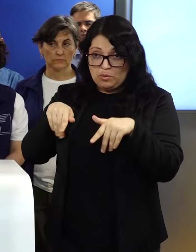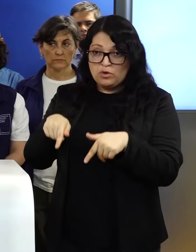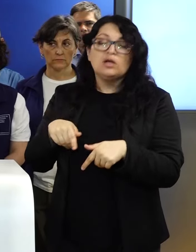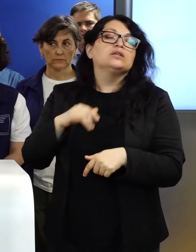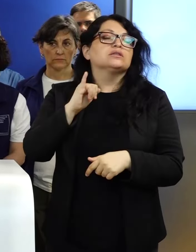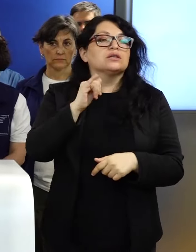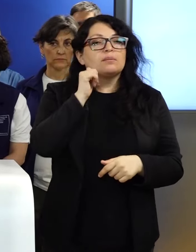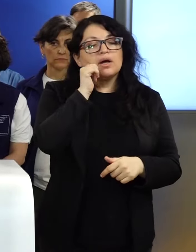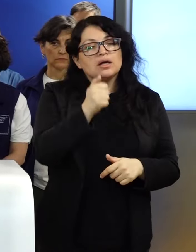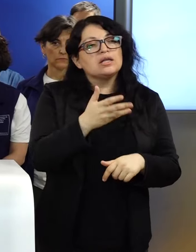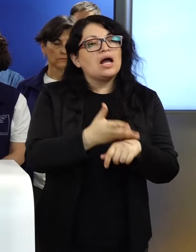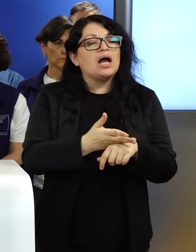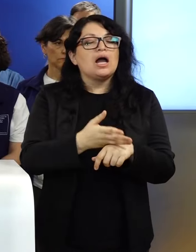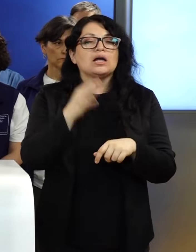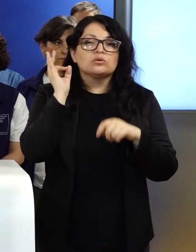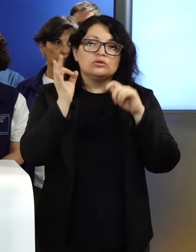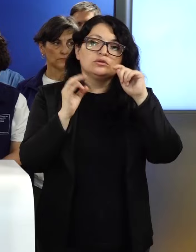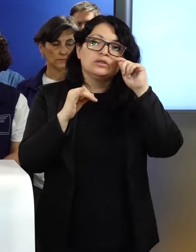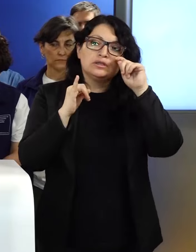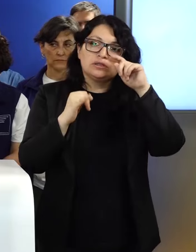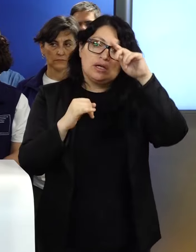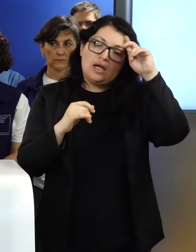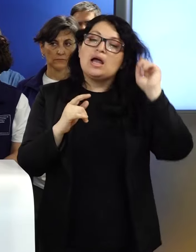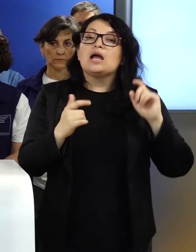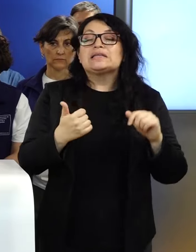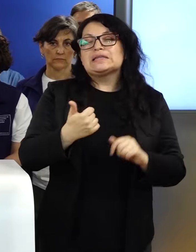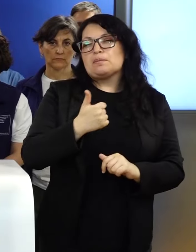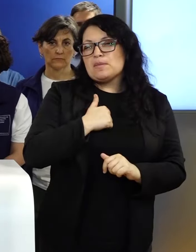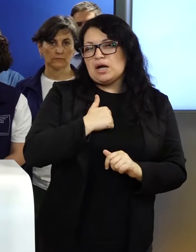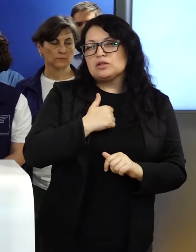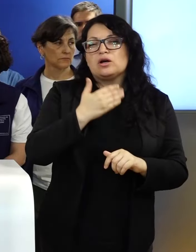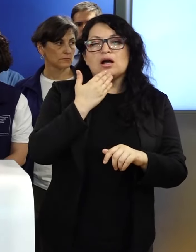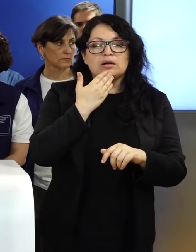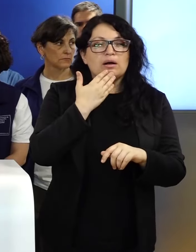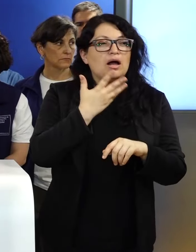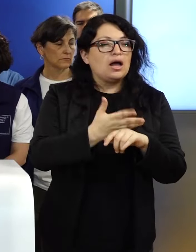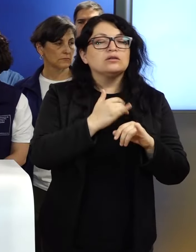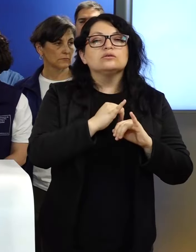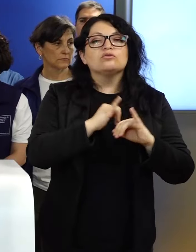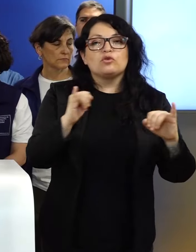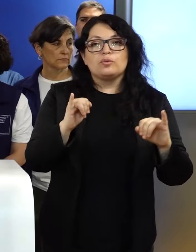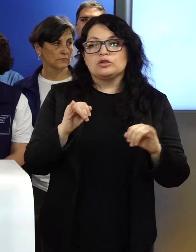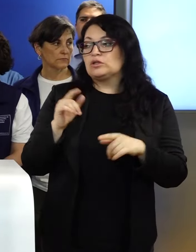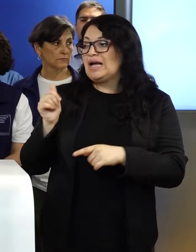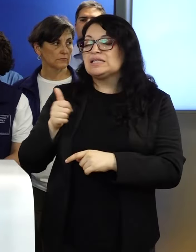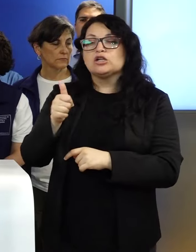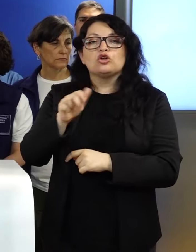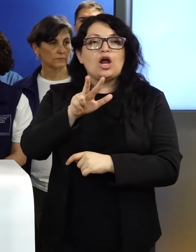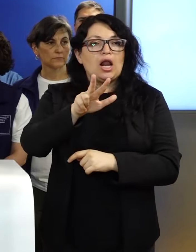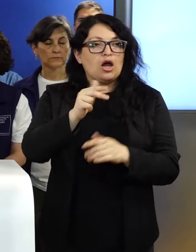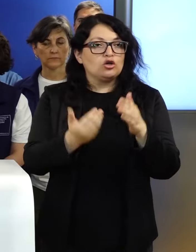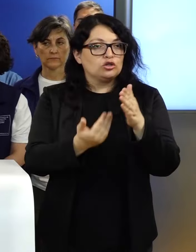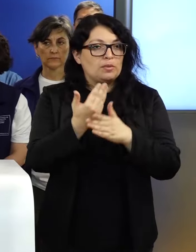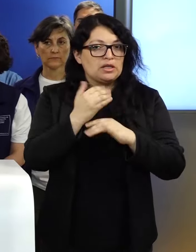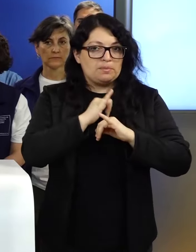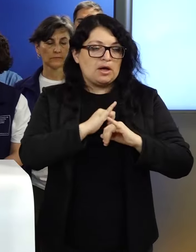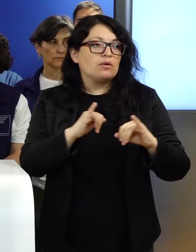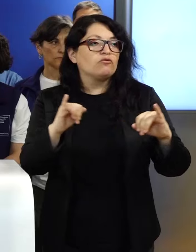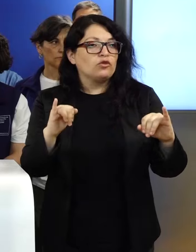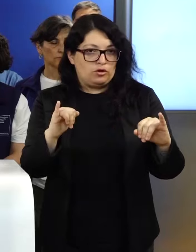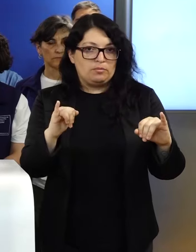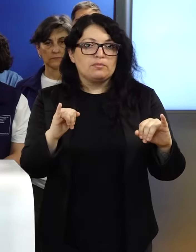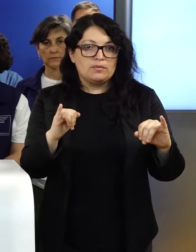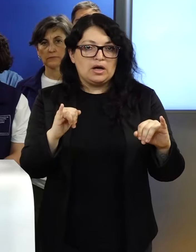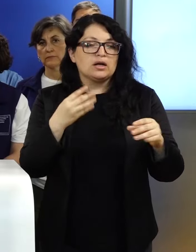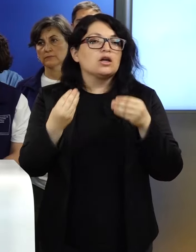Sí, mañana va haber reunión. A ver, vamos a tener a primera hora un reporte que va a hacer el director a las 8 de la mañana informando de